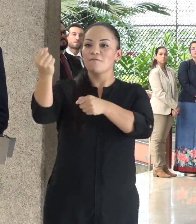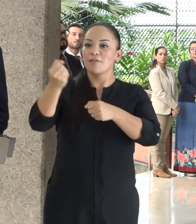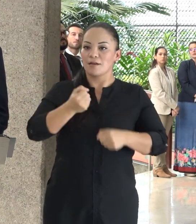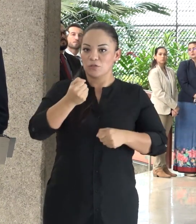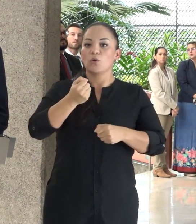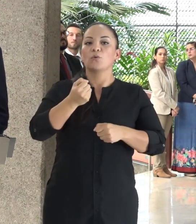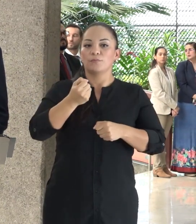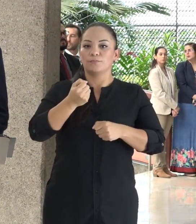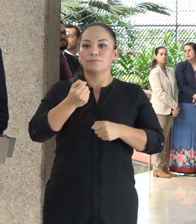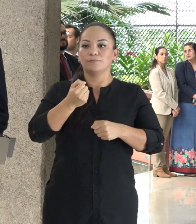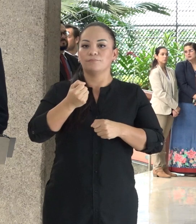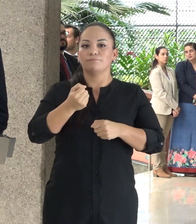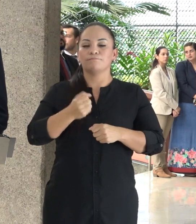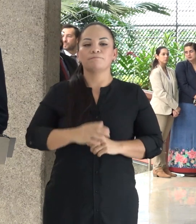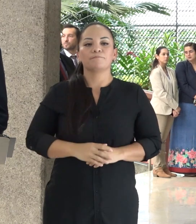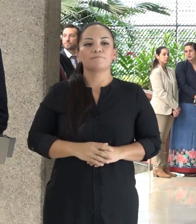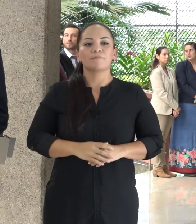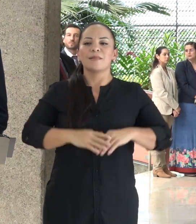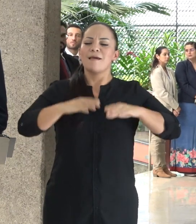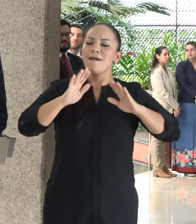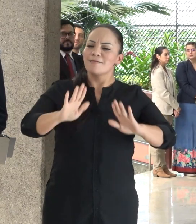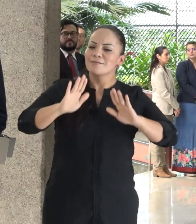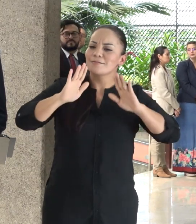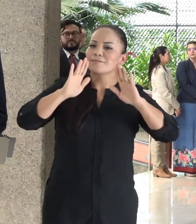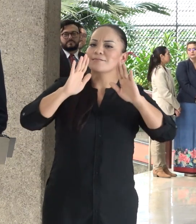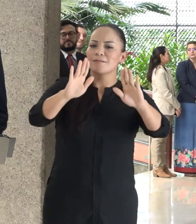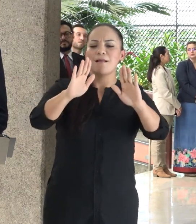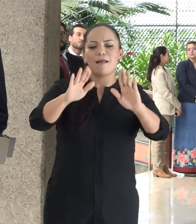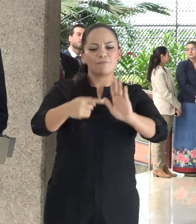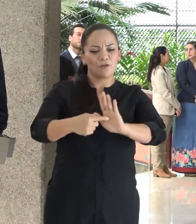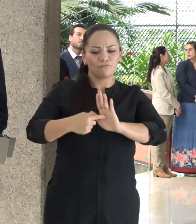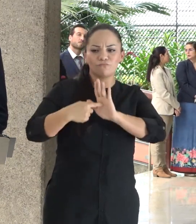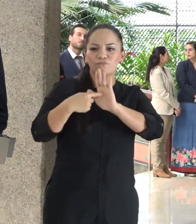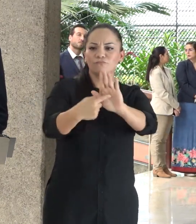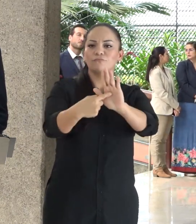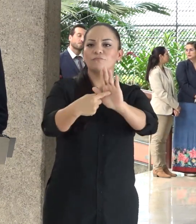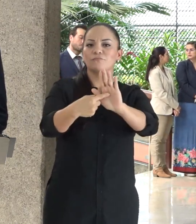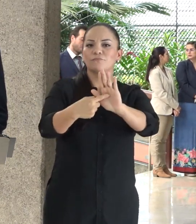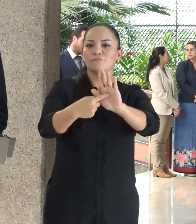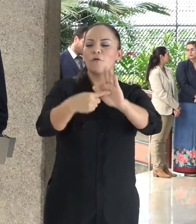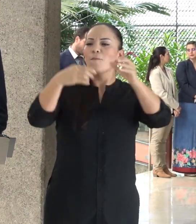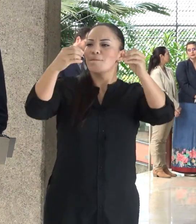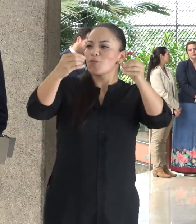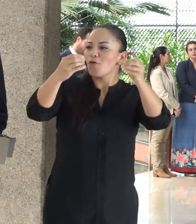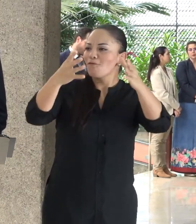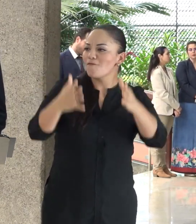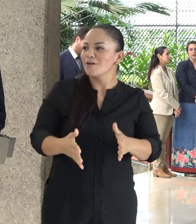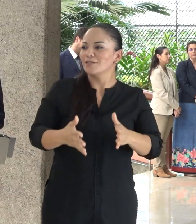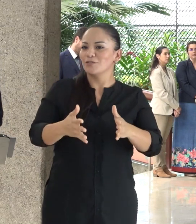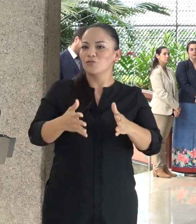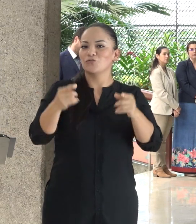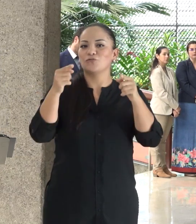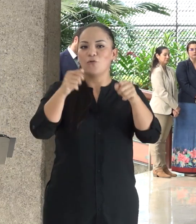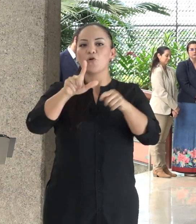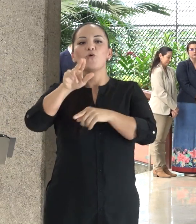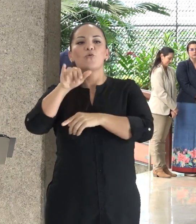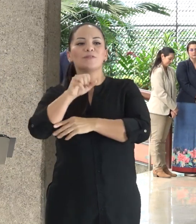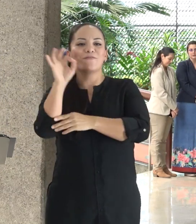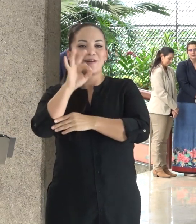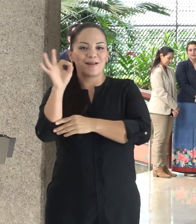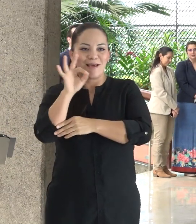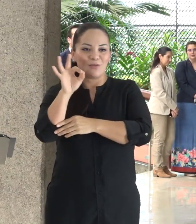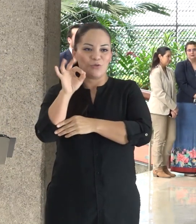excelentísimo y distinguido profesor y maestro Luis Fernando